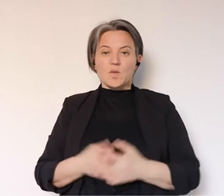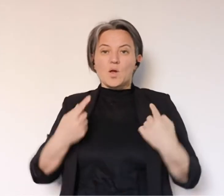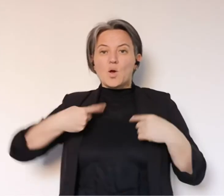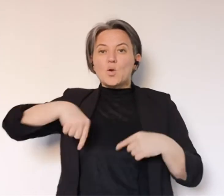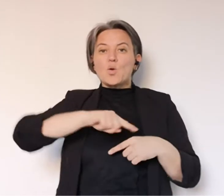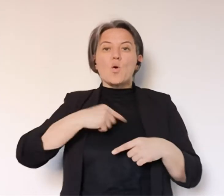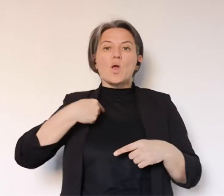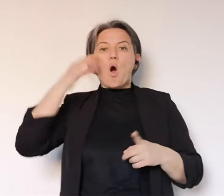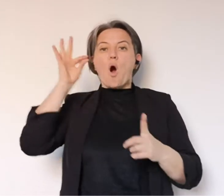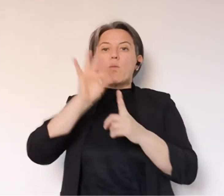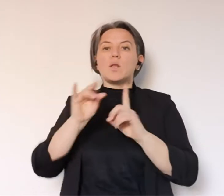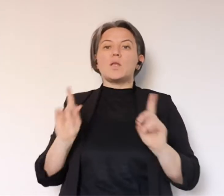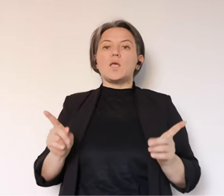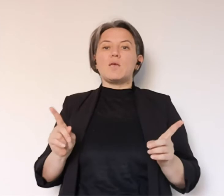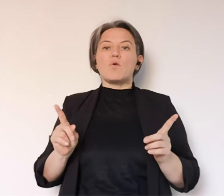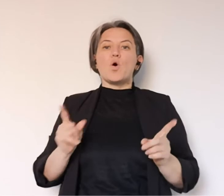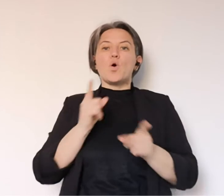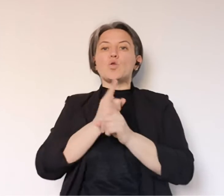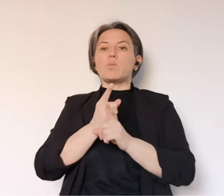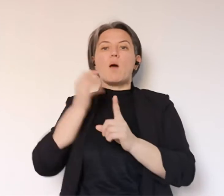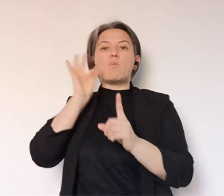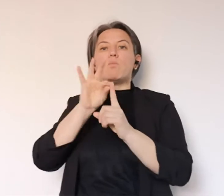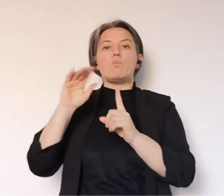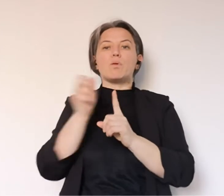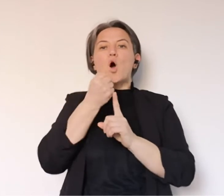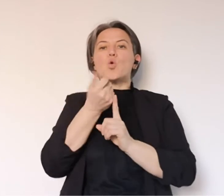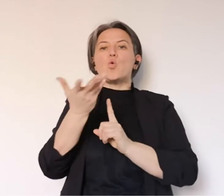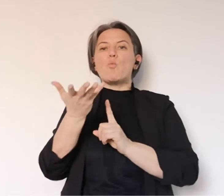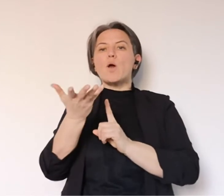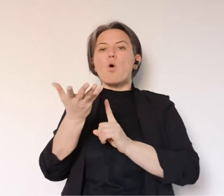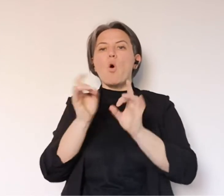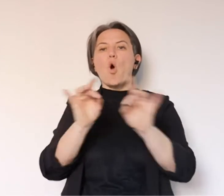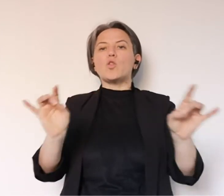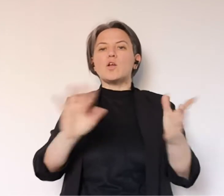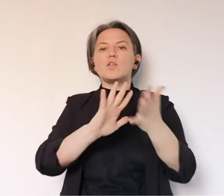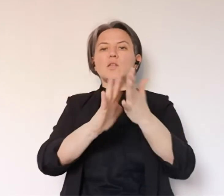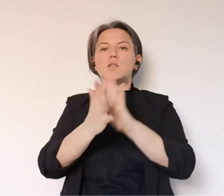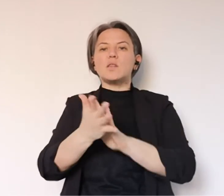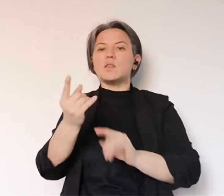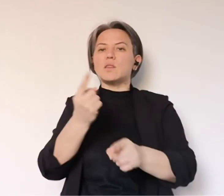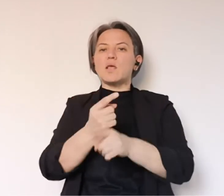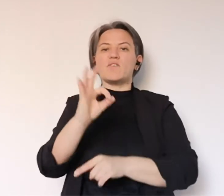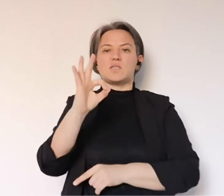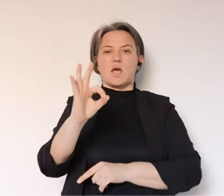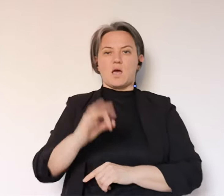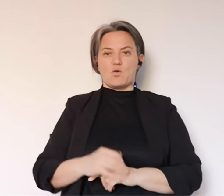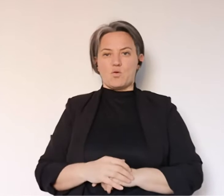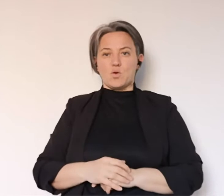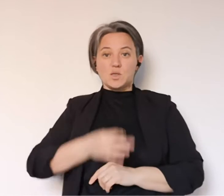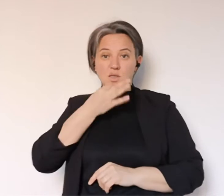dati che vi ho portato oggi. È evidente che però noi abbiamo un obiettivo di arrivare a quel ambito,